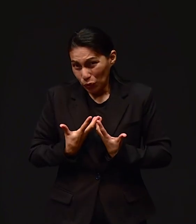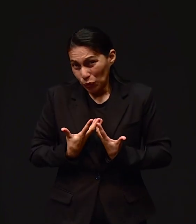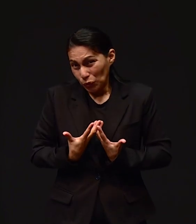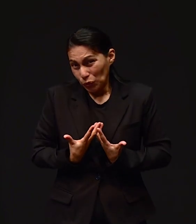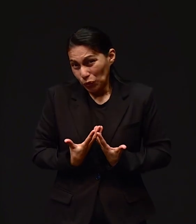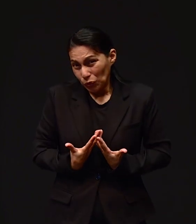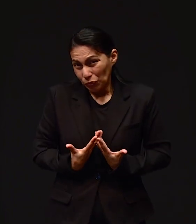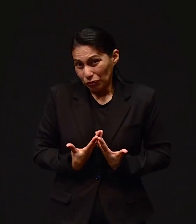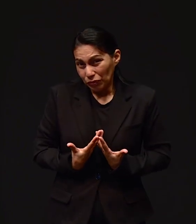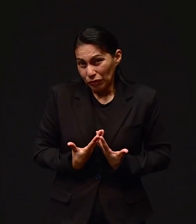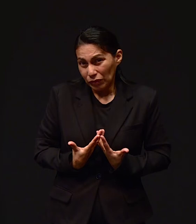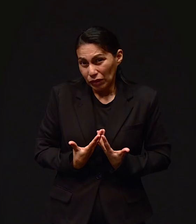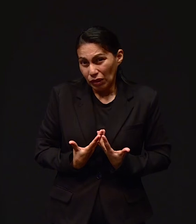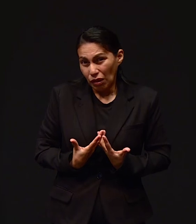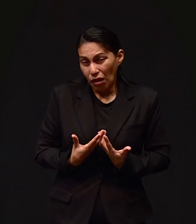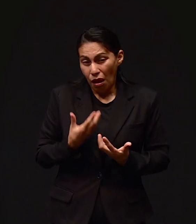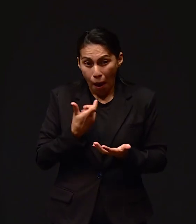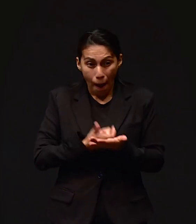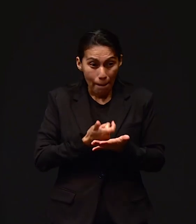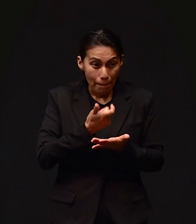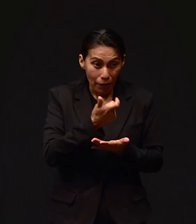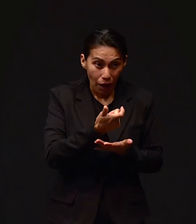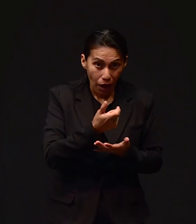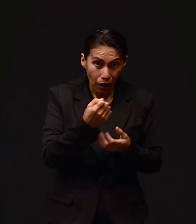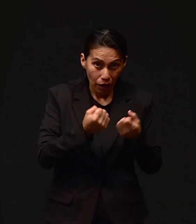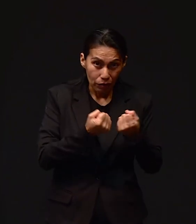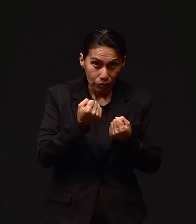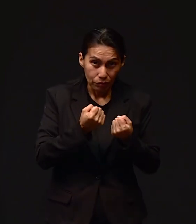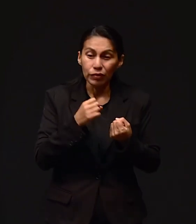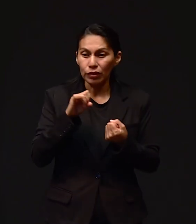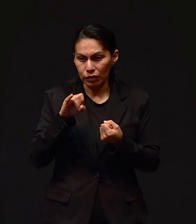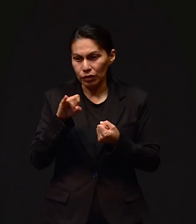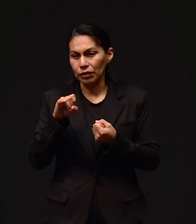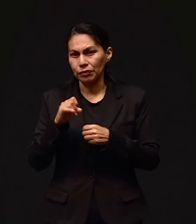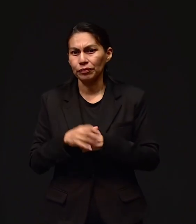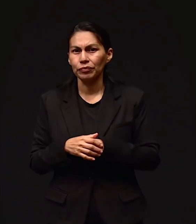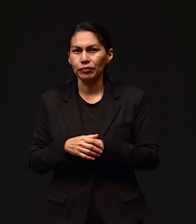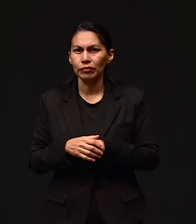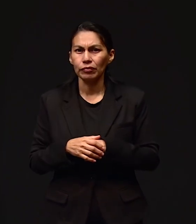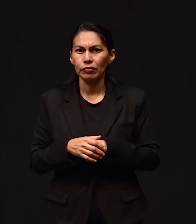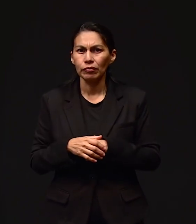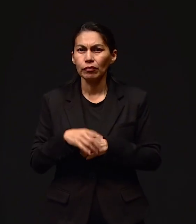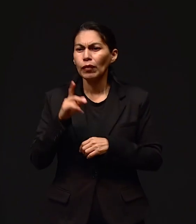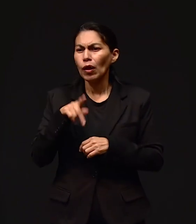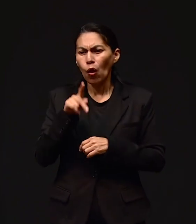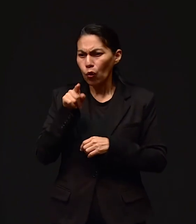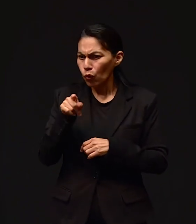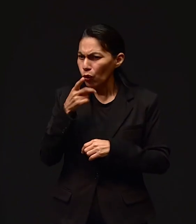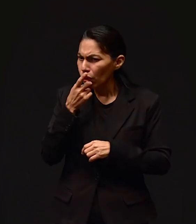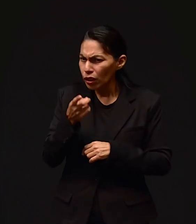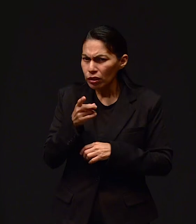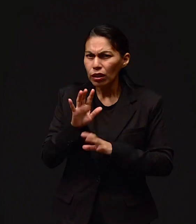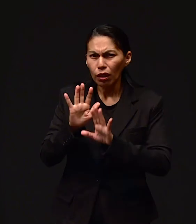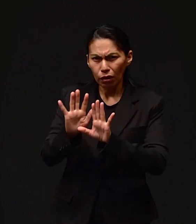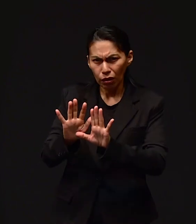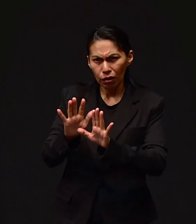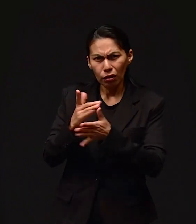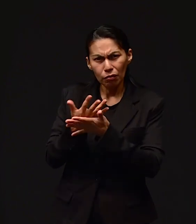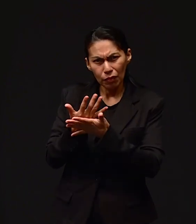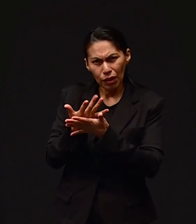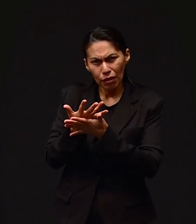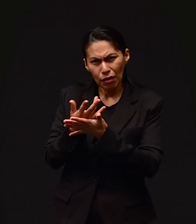y queriendo sustituir, hacer algo por eso. Pero tú les dijiste, espérense,